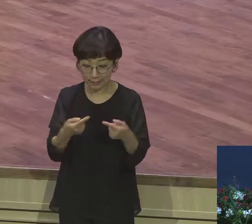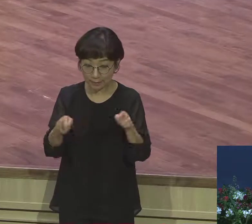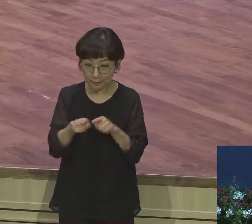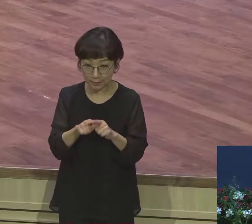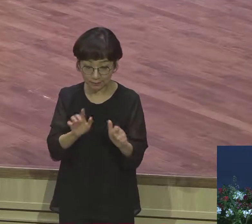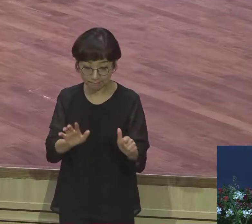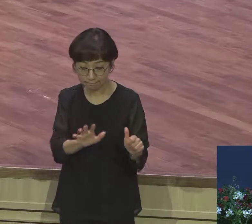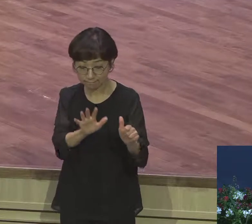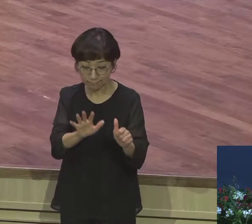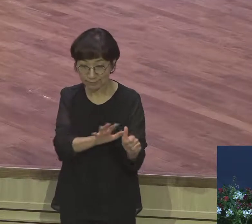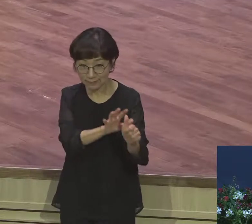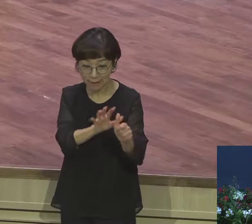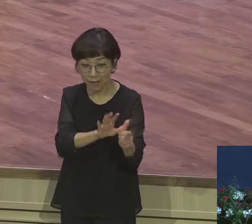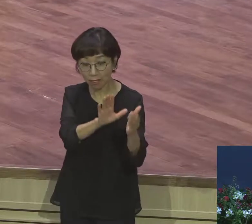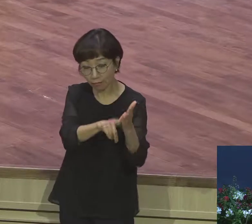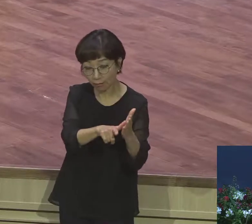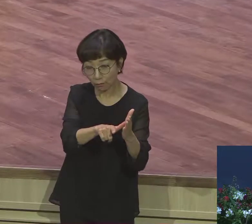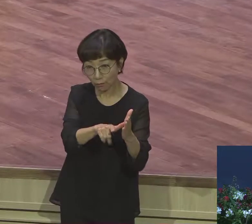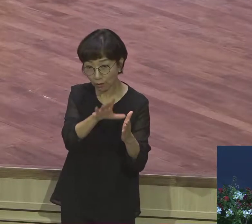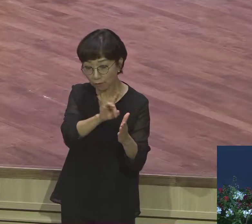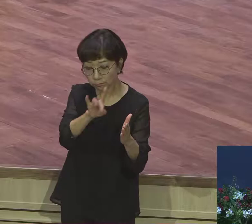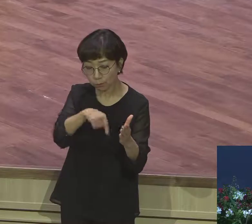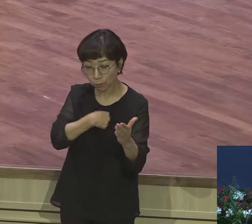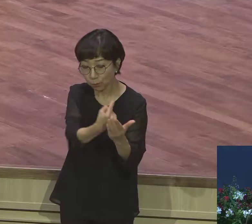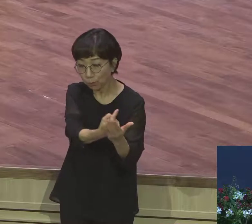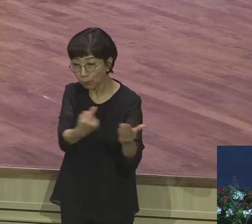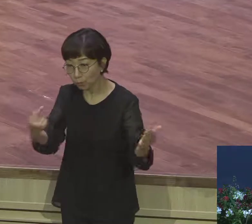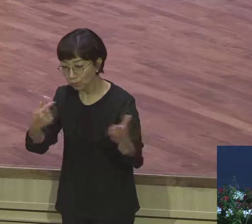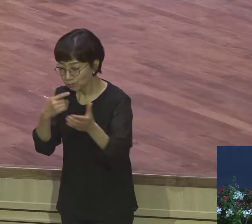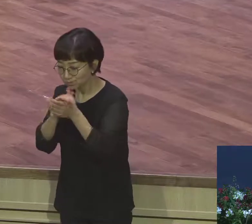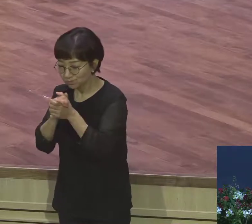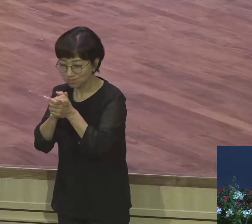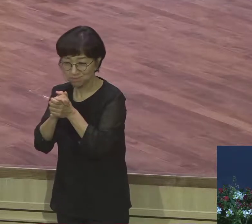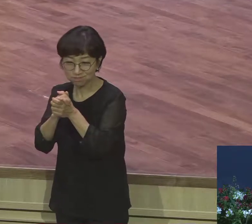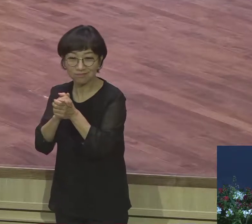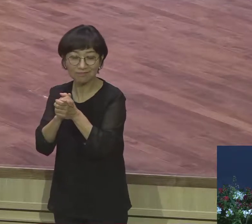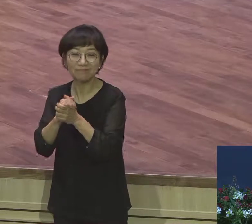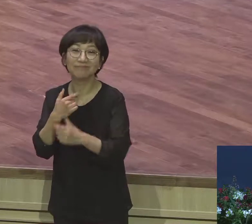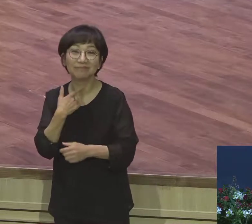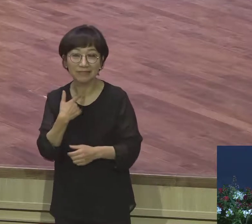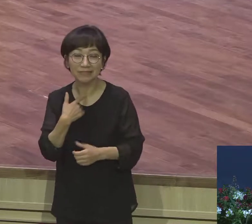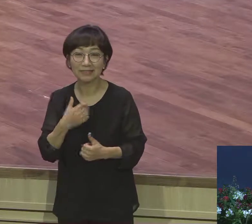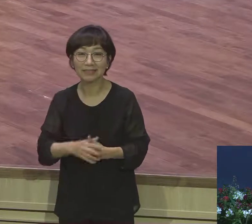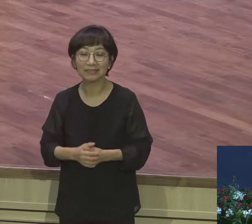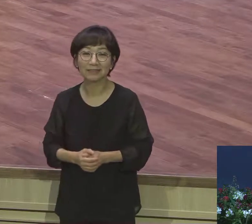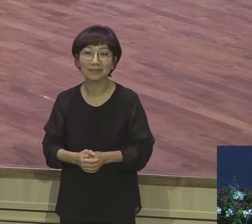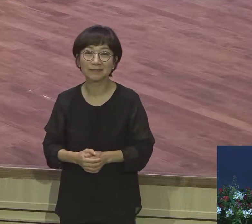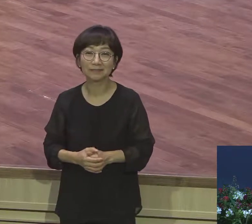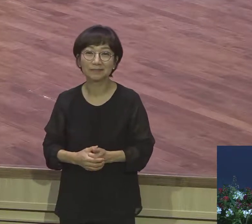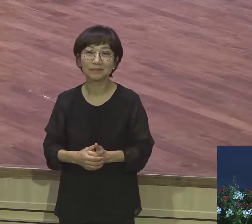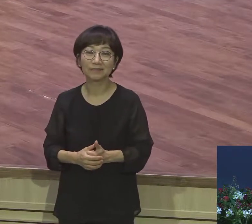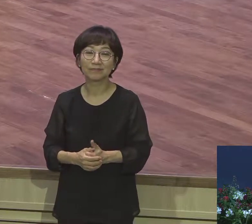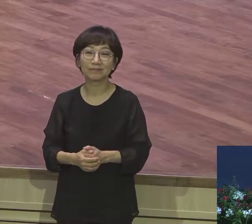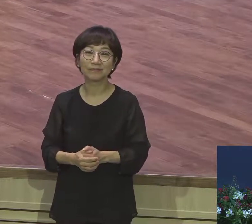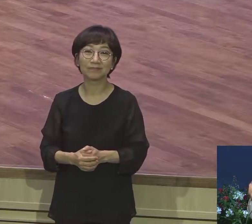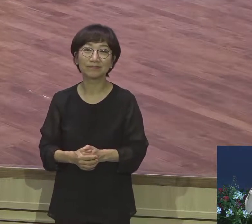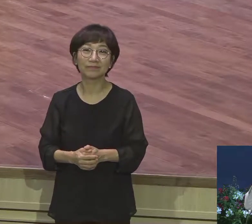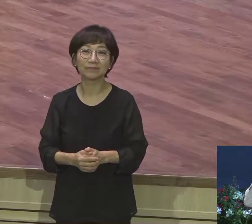기도할 때요 여러분 이름 부르면서 여러분과 가까이 오는 걸 느끼는 걸 머리카락이